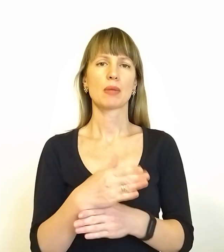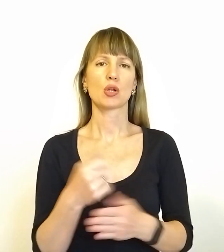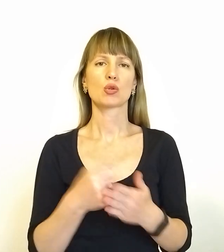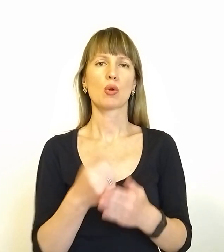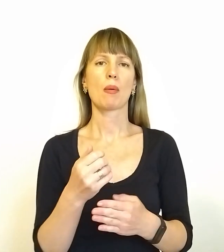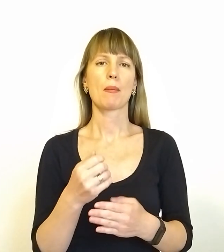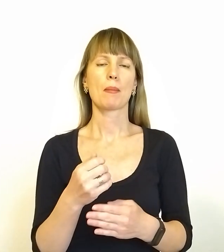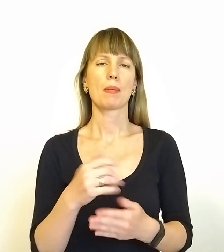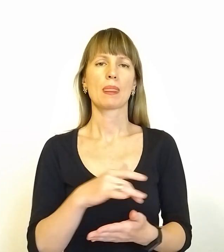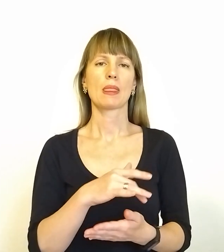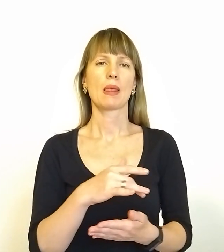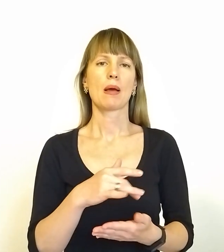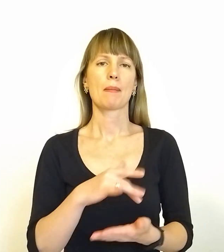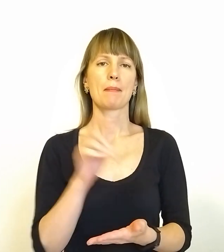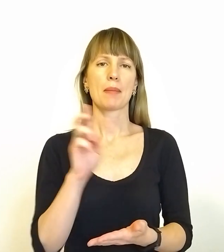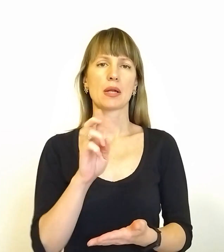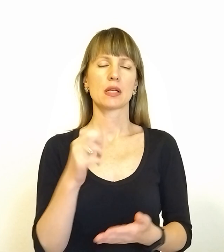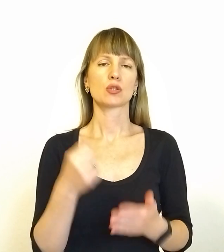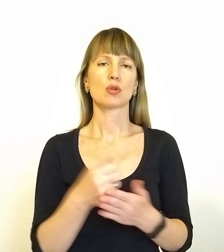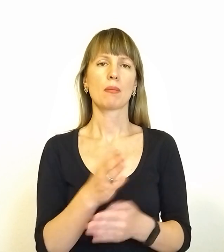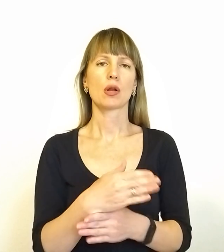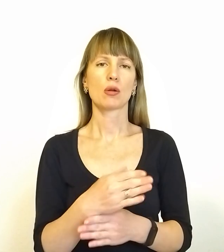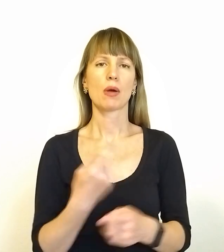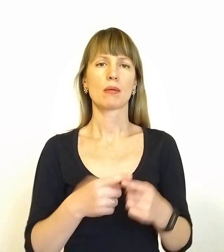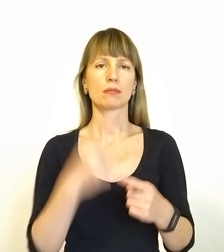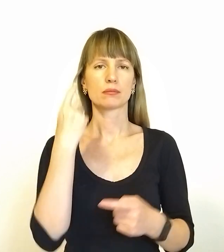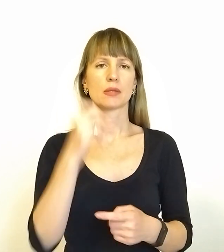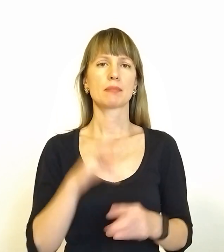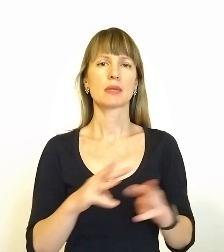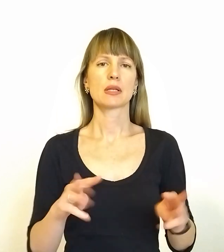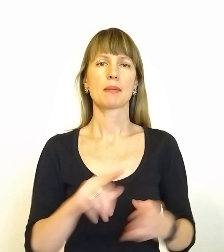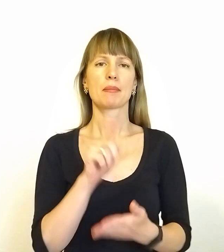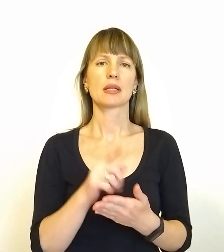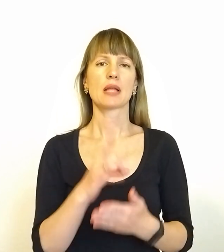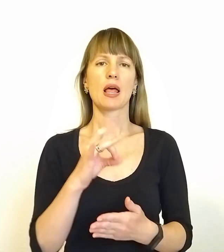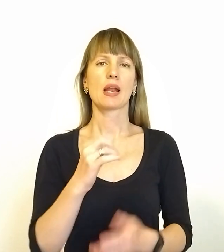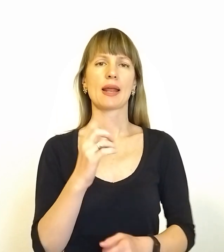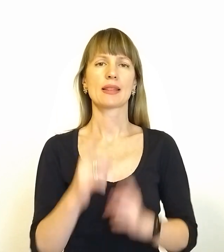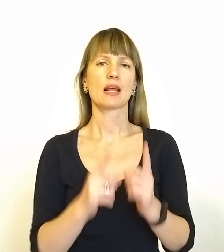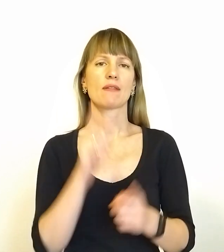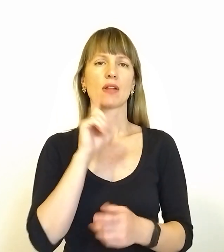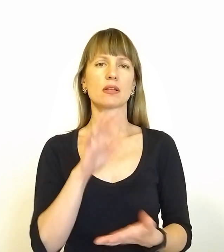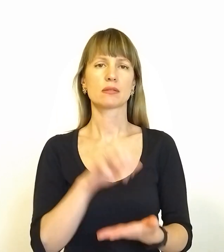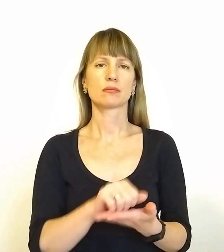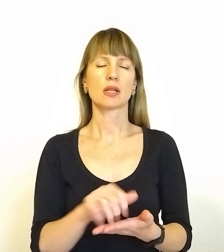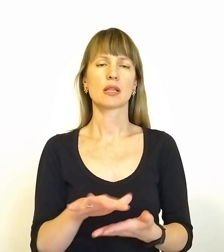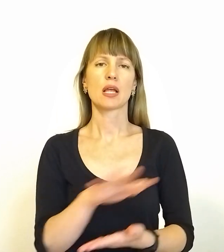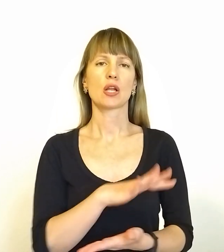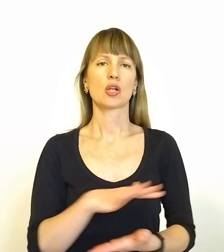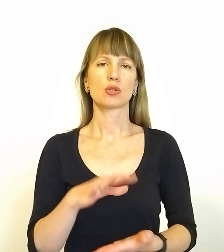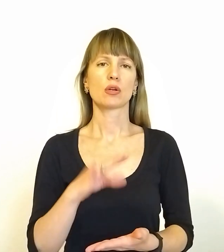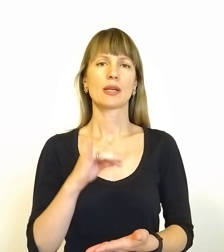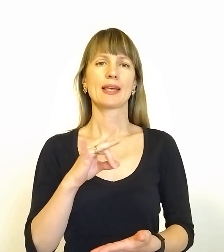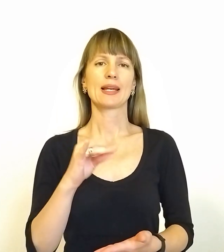Маріуполя, що на Донеччиня. Про це повідомила міністерка із питань реінтеграції Тимчасово окупованих територій Ірина Верещук.